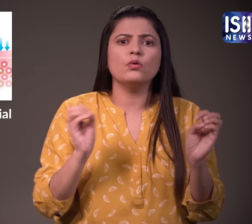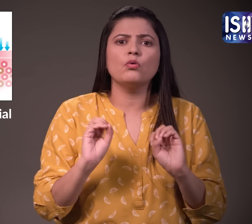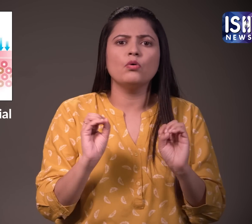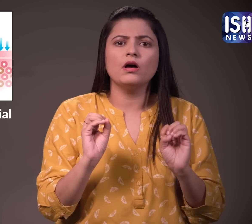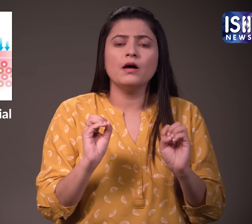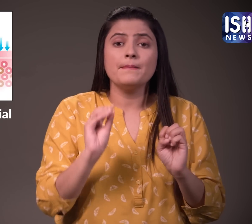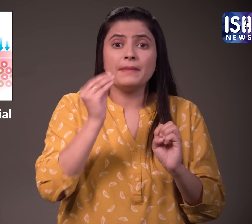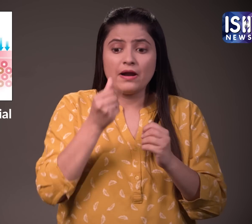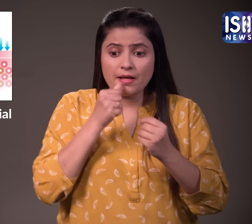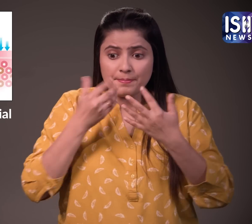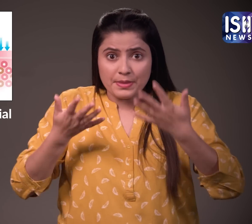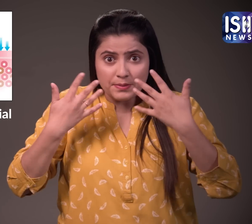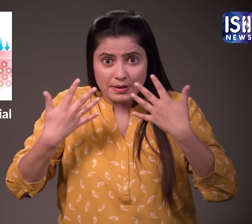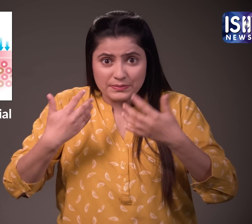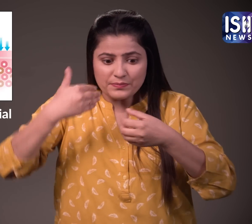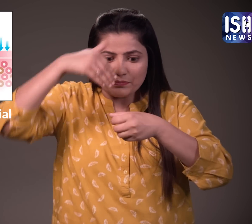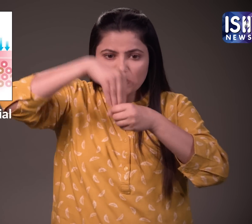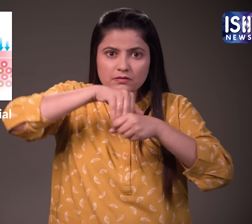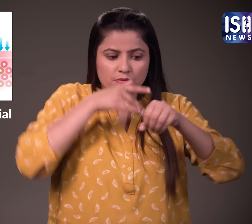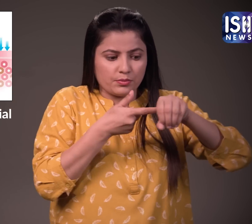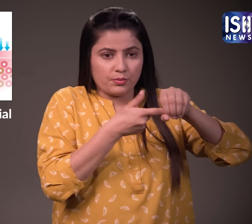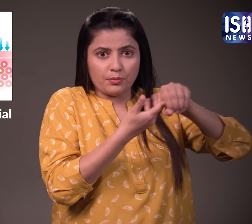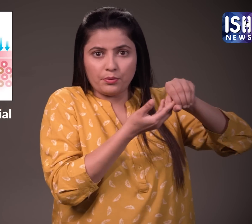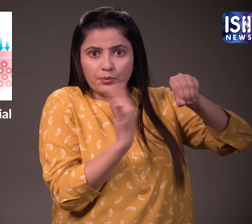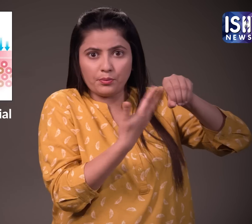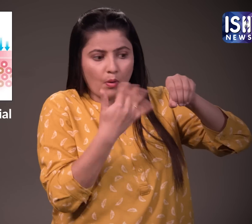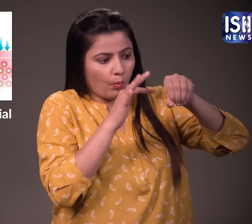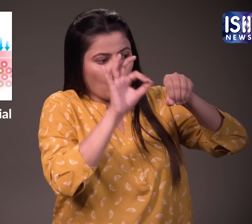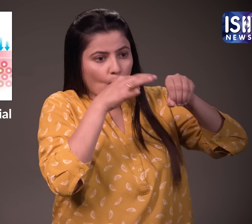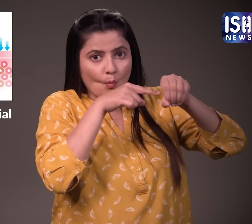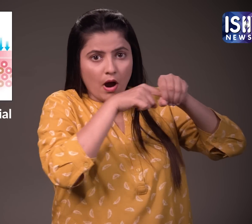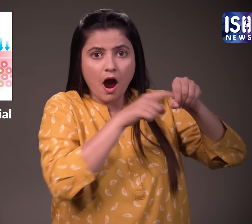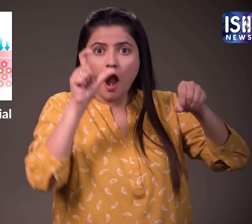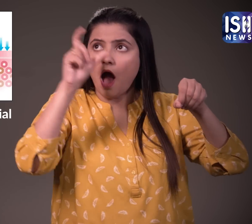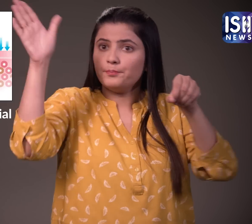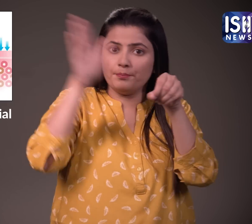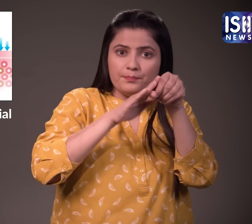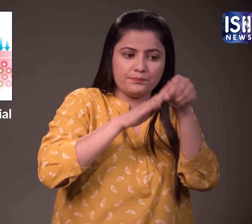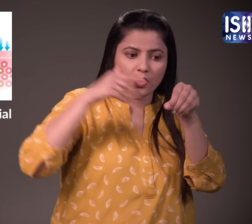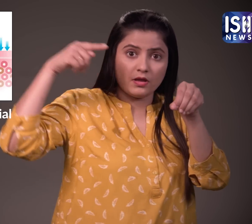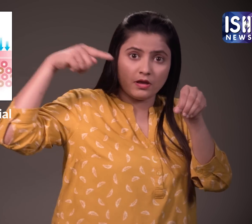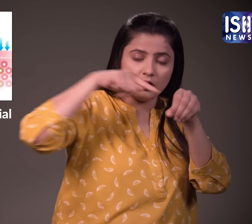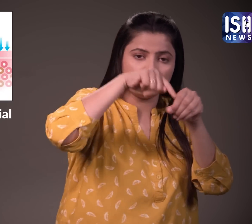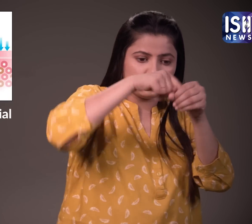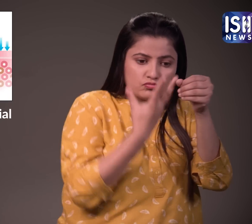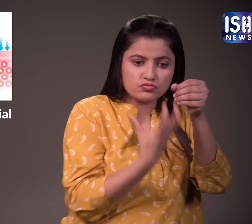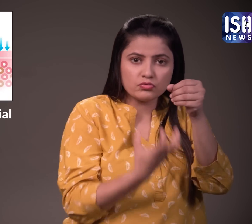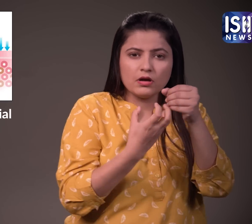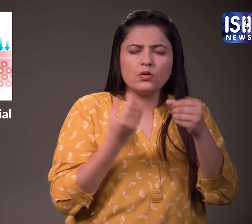है चेहरे पर भाब लेने से चिद्रो गहराई से साफ होते हैं और उत्पात आपकी तवचा में गहराई से प्रवेश कर